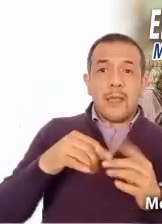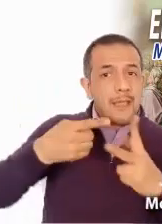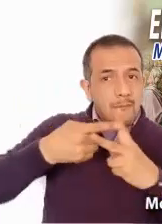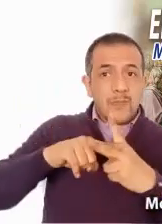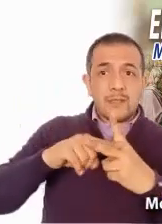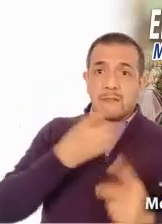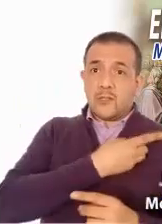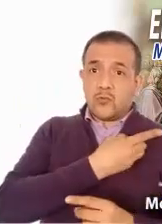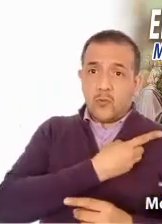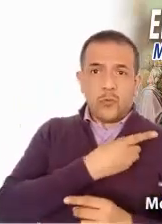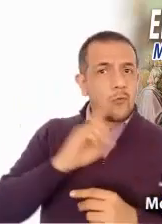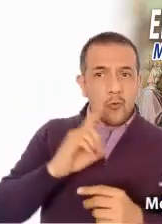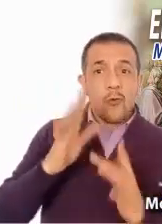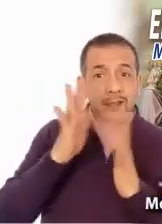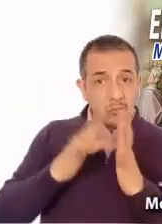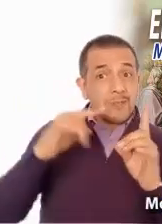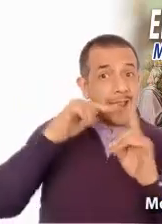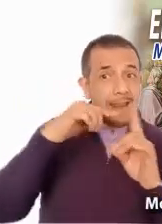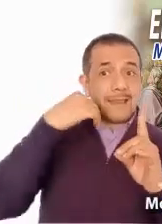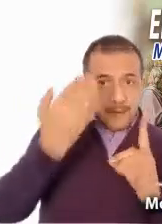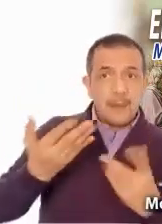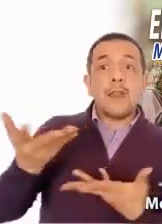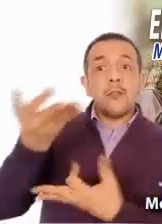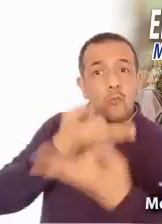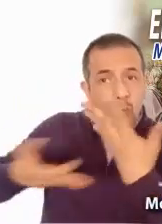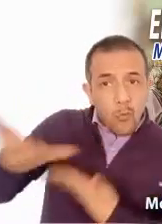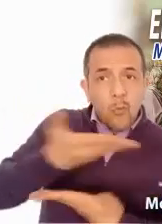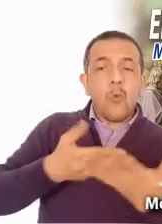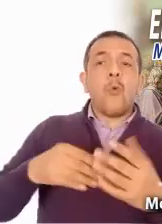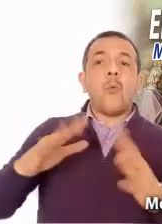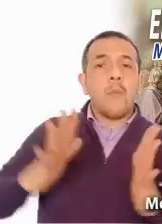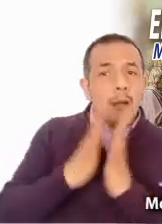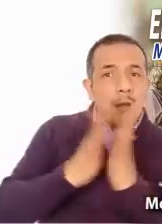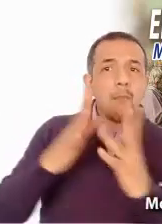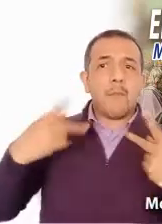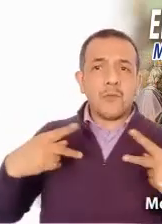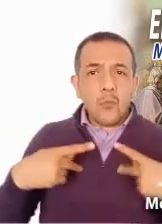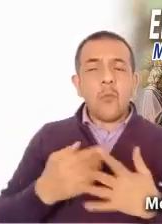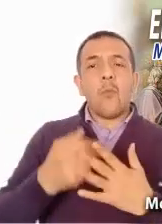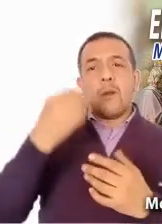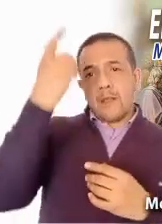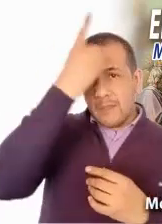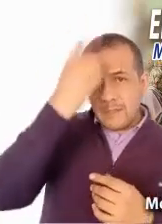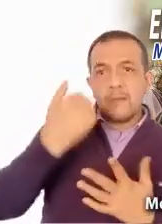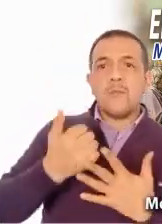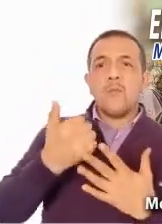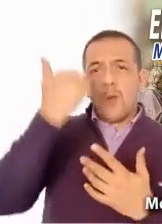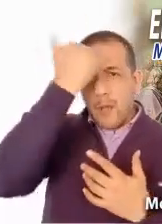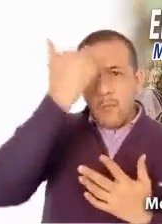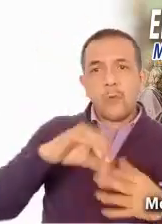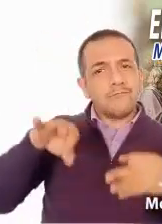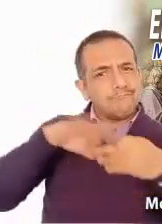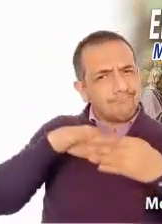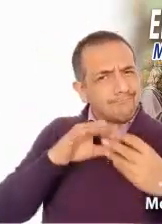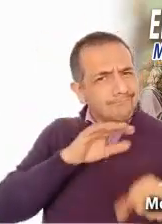pero no solo, sino participando con otros, con amigos, con discípulos, con apóstoles muy